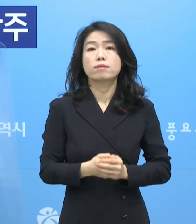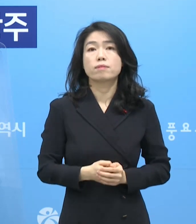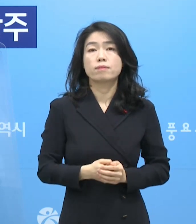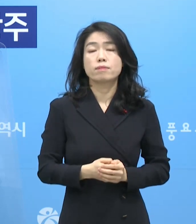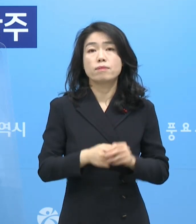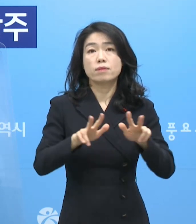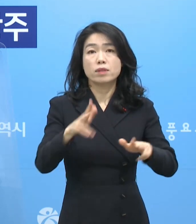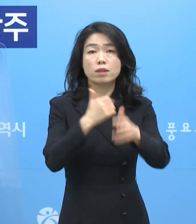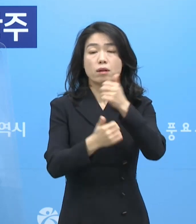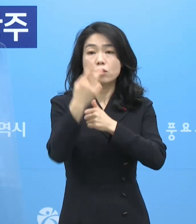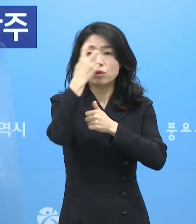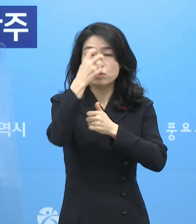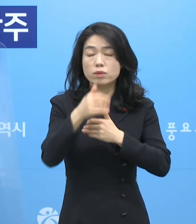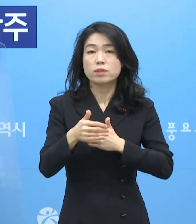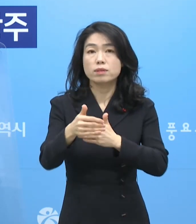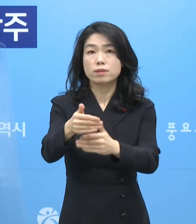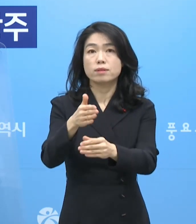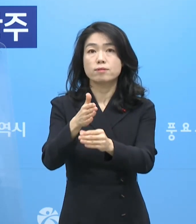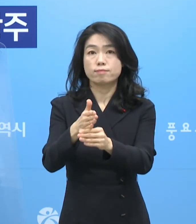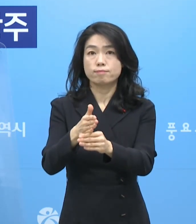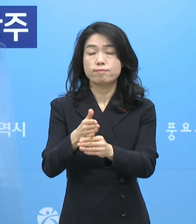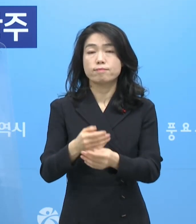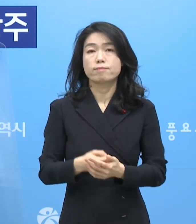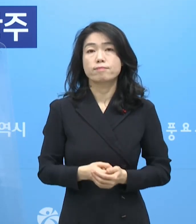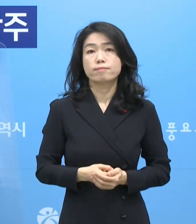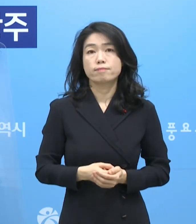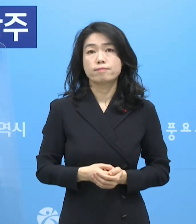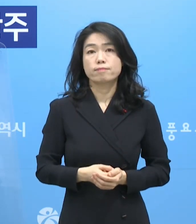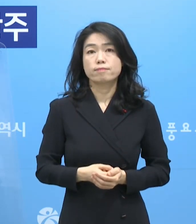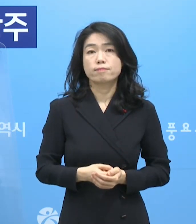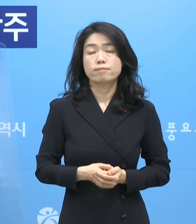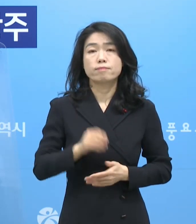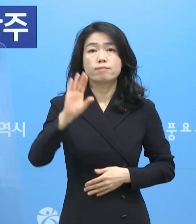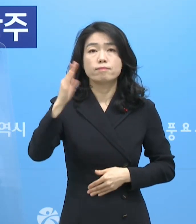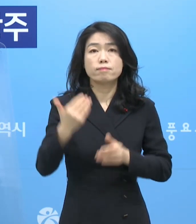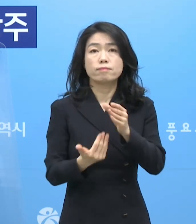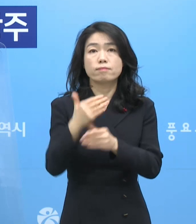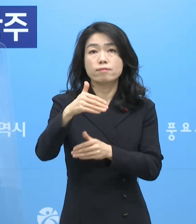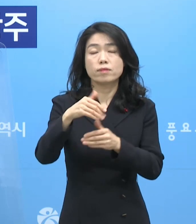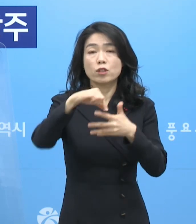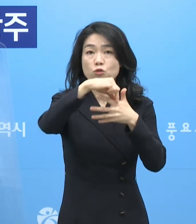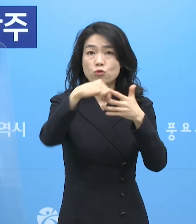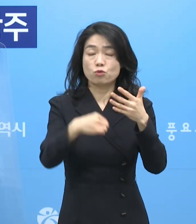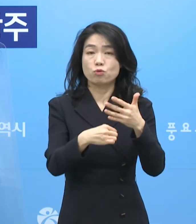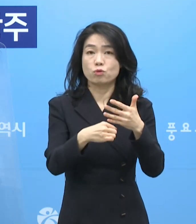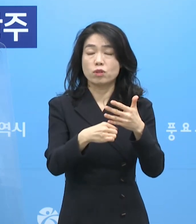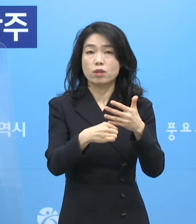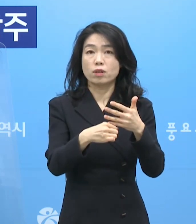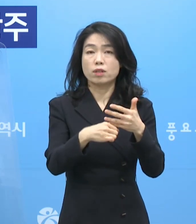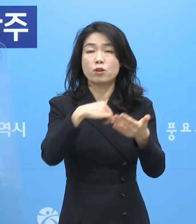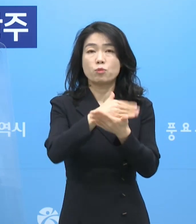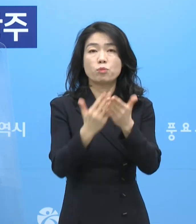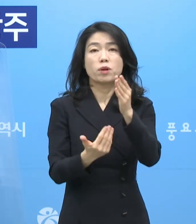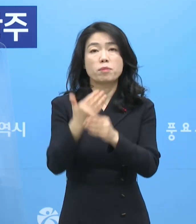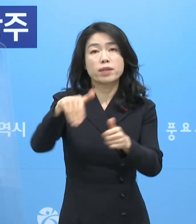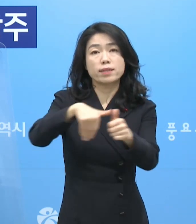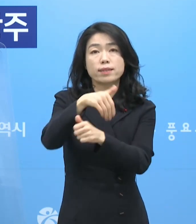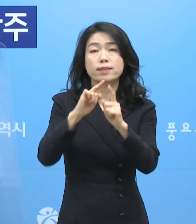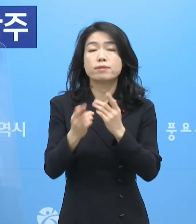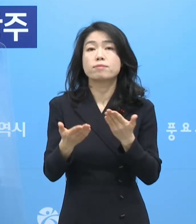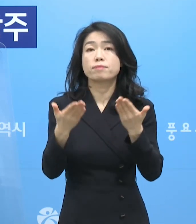현재 역학조사가 진행 중에 있습니다. 최근 발생 순서별로 유형별 현황을